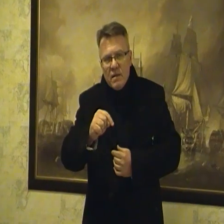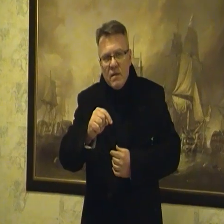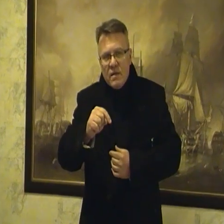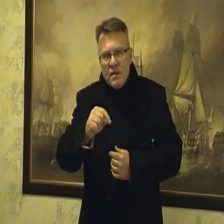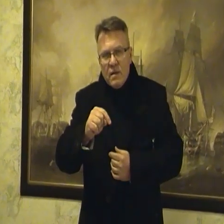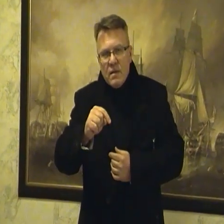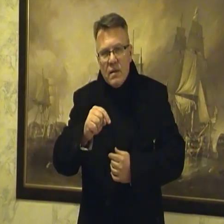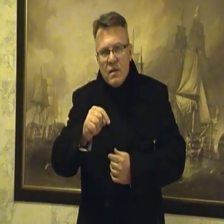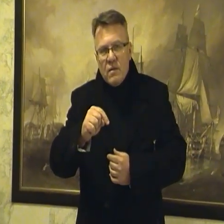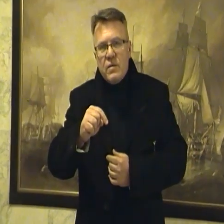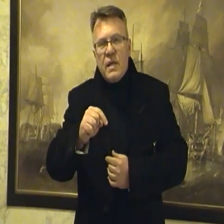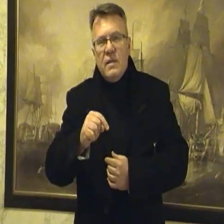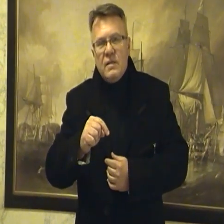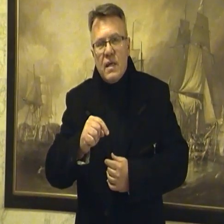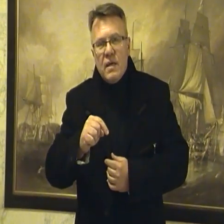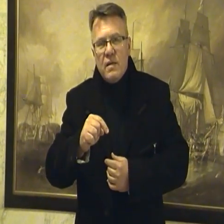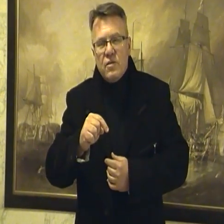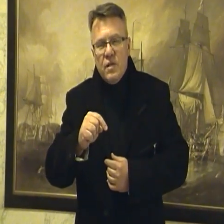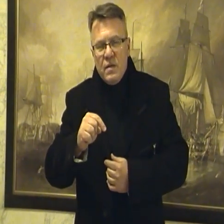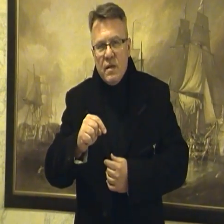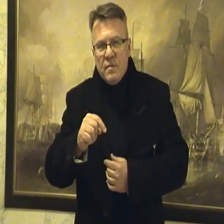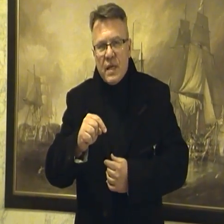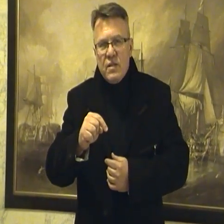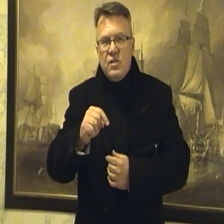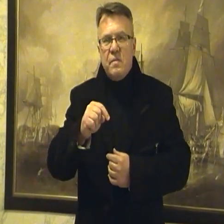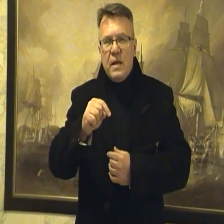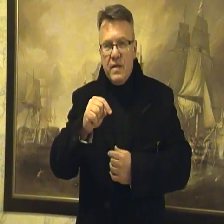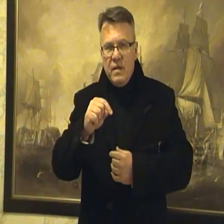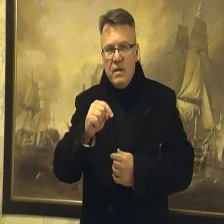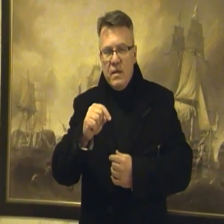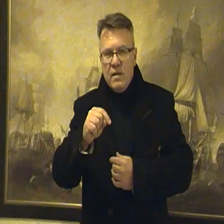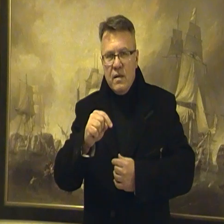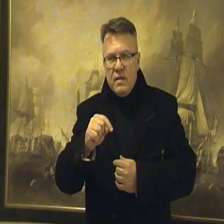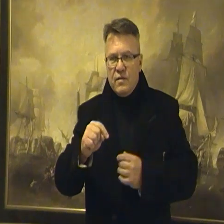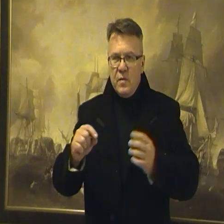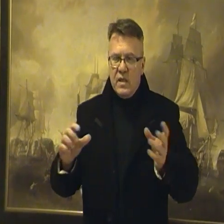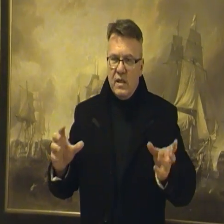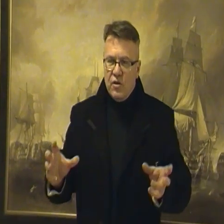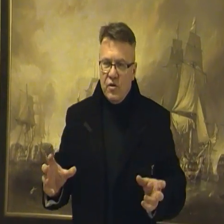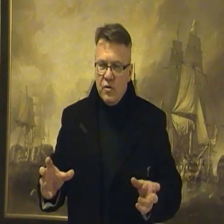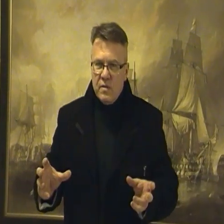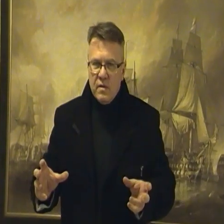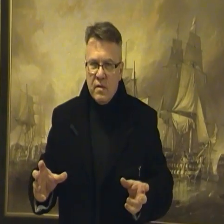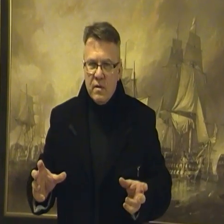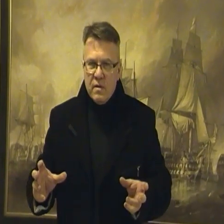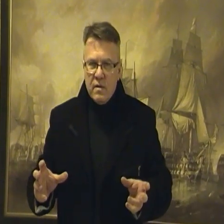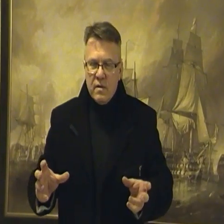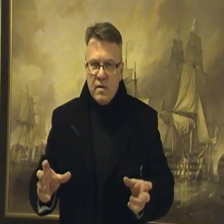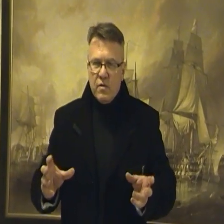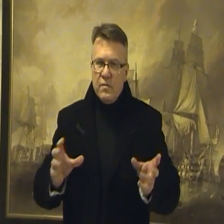ropa ukraińska. Czyli my praktycznie mamy na swoim terytorium i to